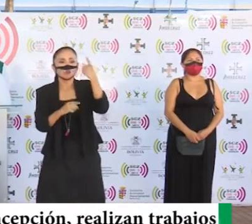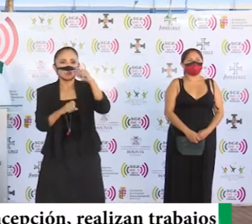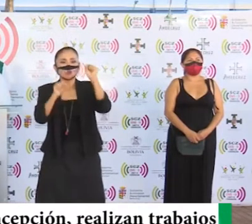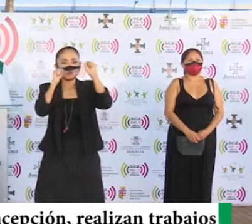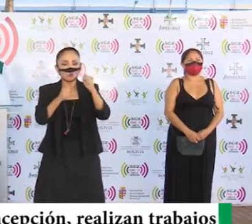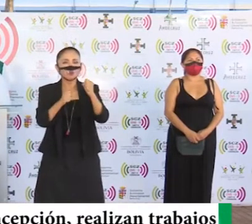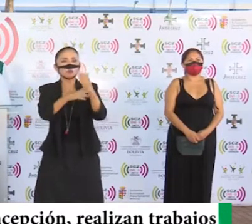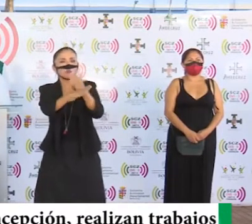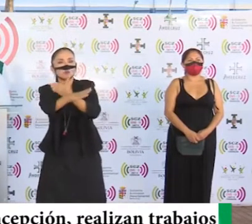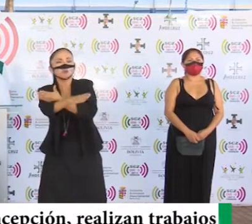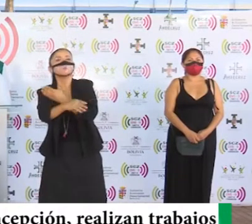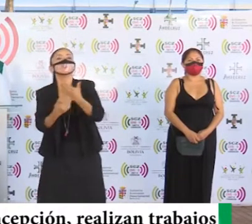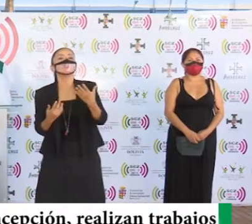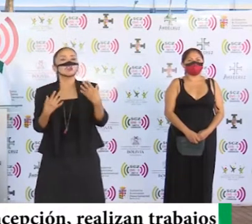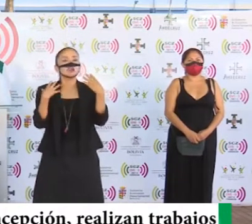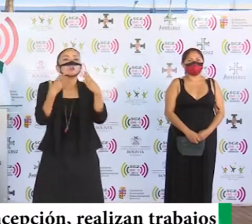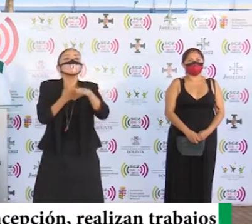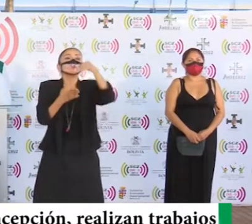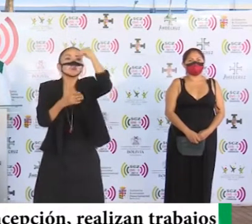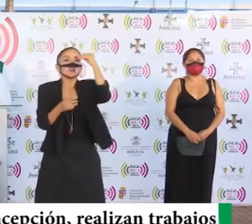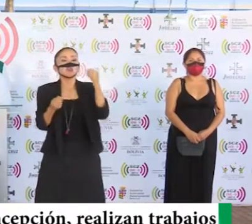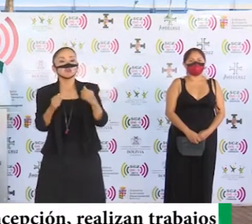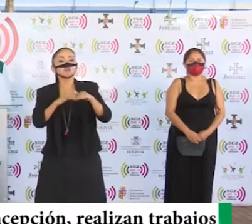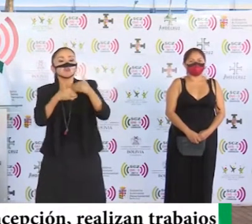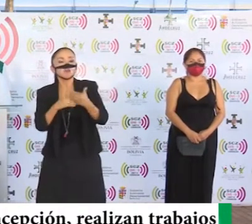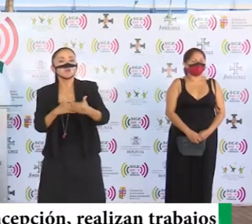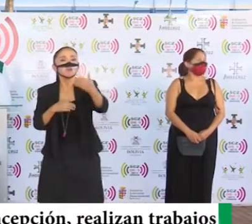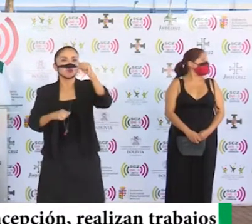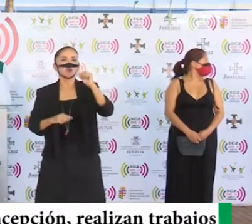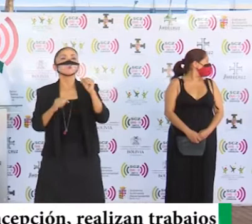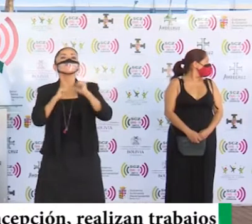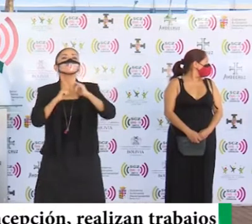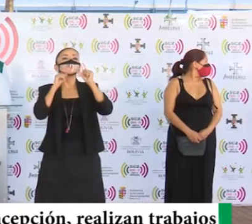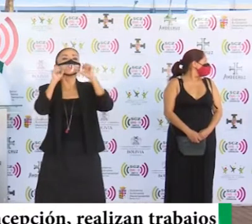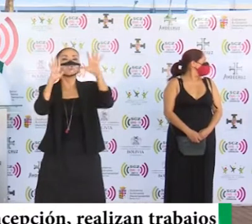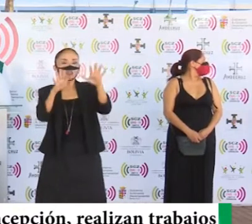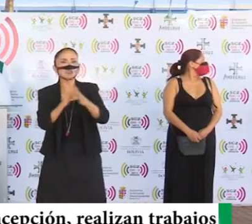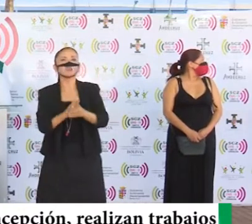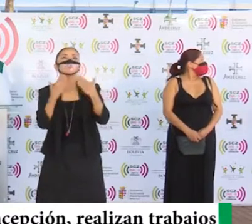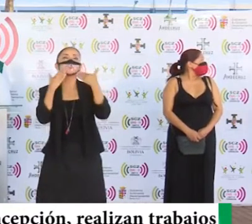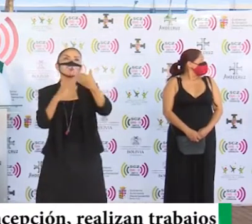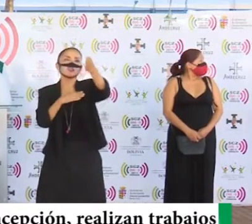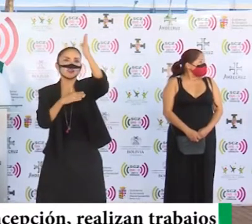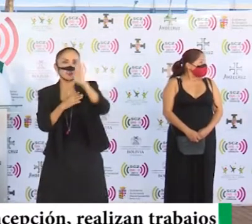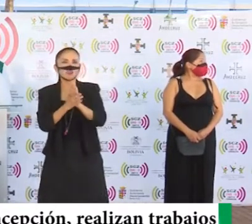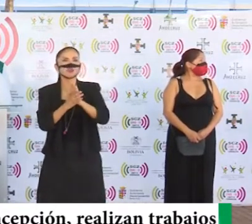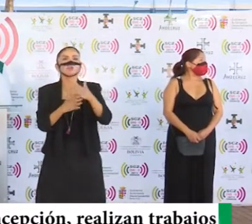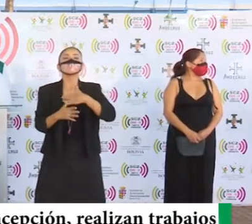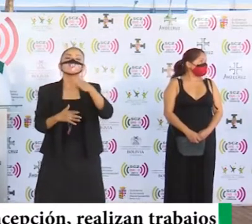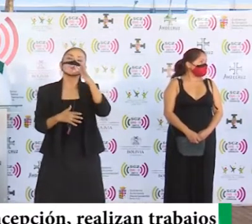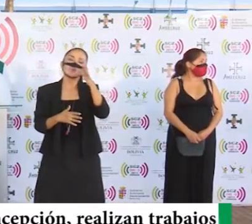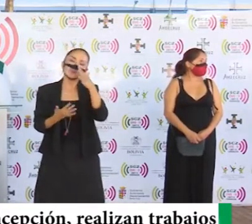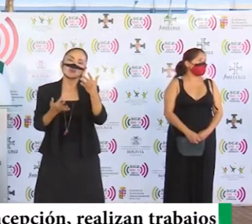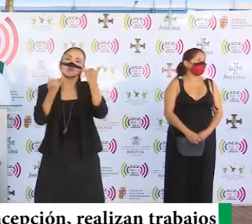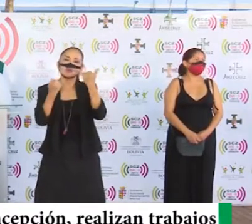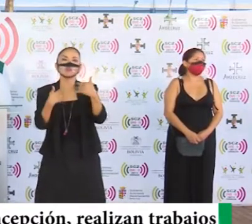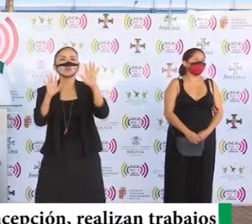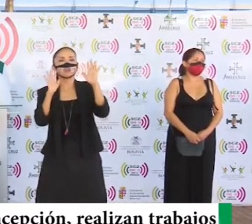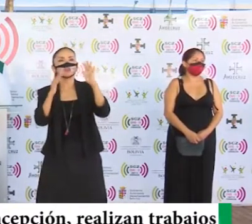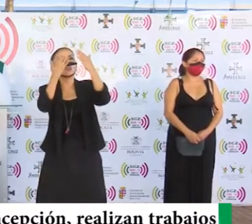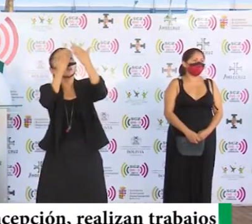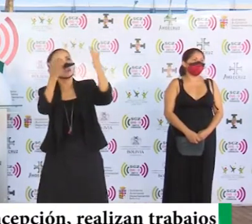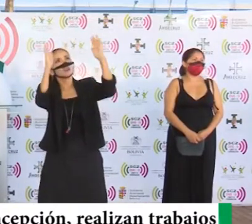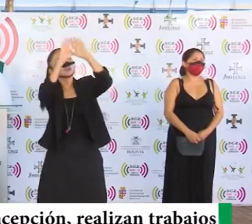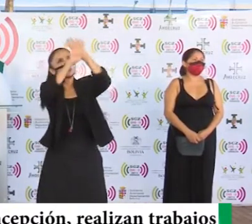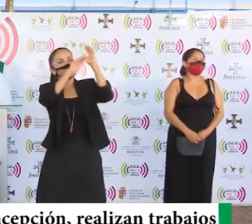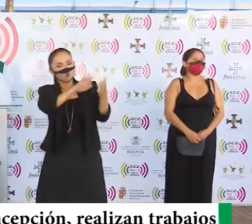poder sobrevivir con este virus. Realmente estoy bendecido y doy gracias al Señor y a mi mamá que ella nos estuvo